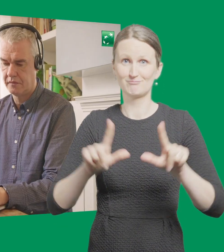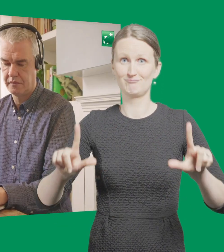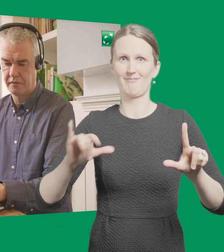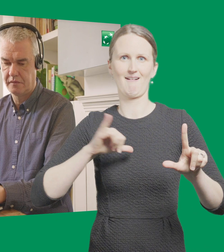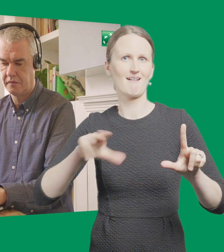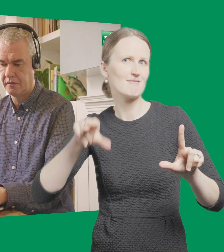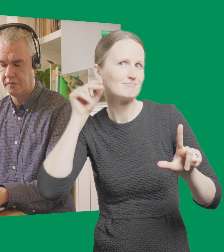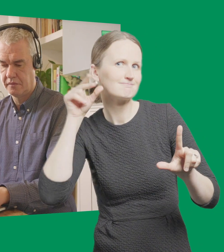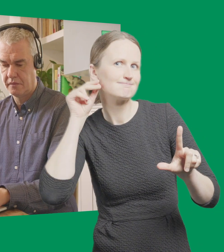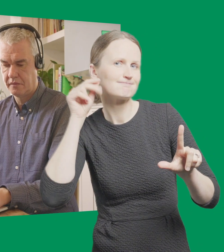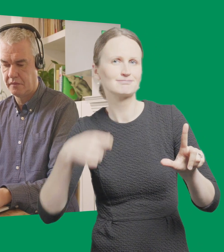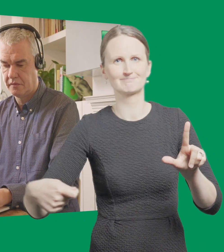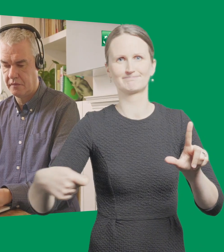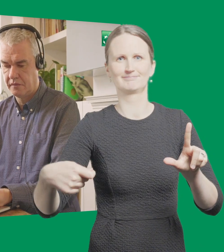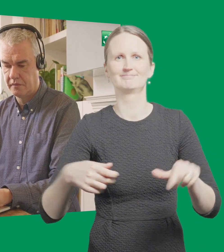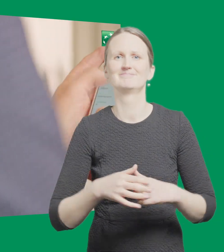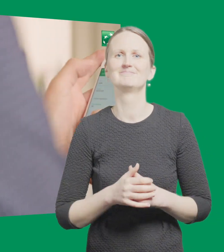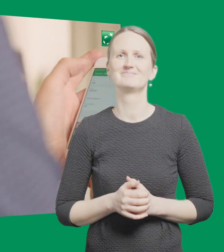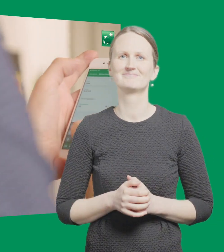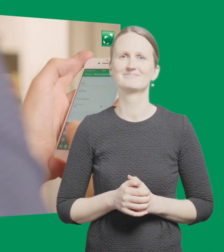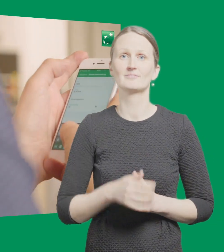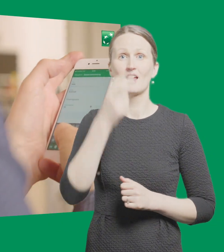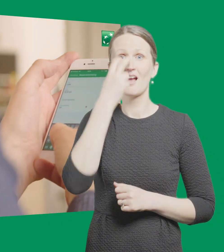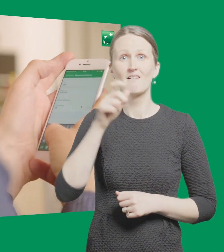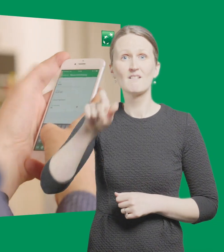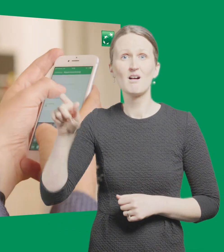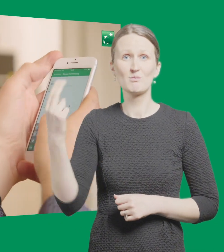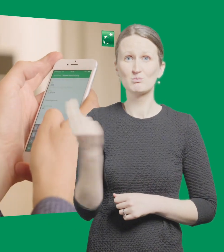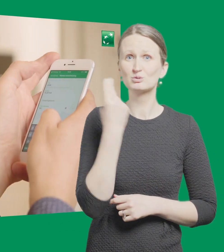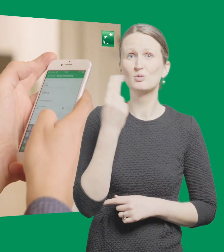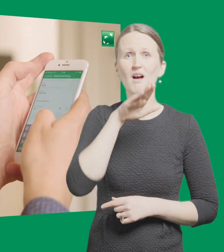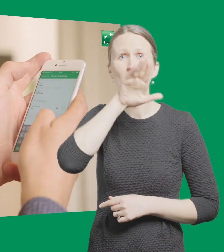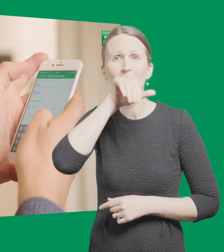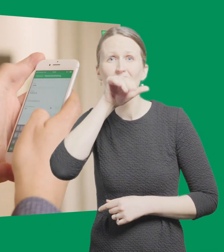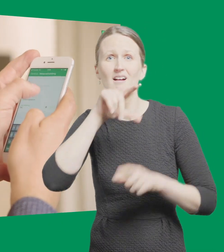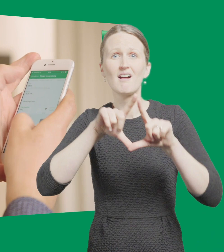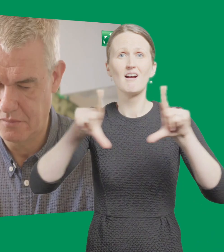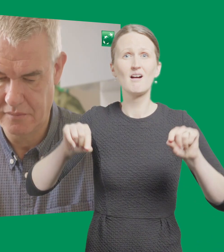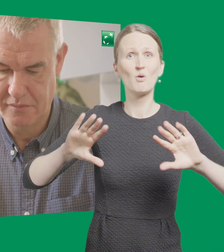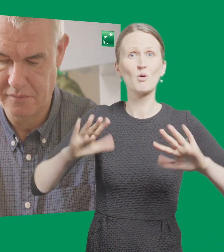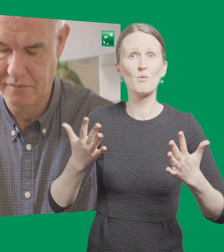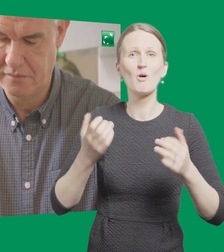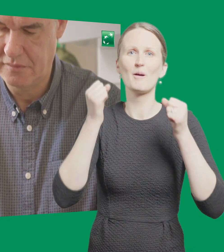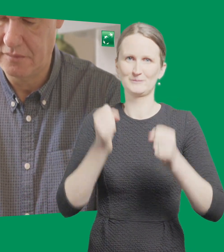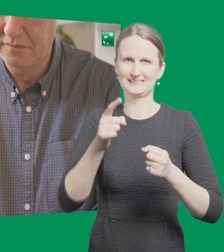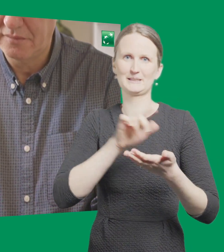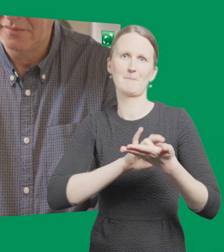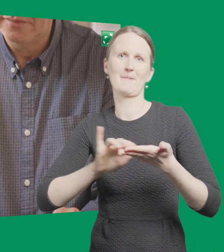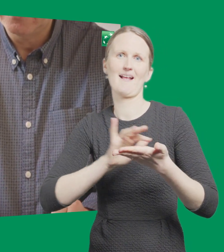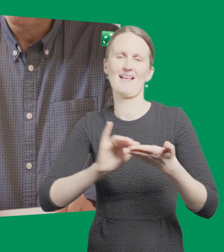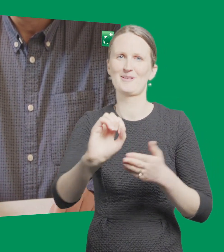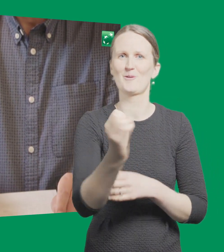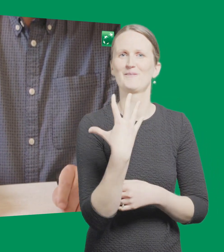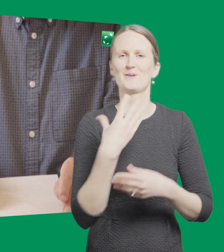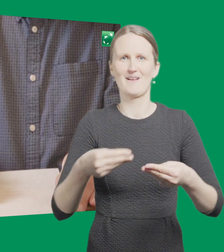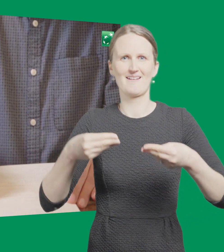programme de lecture d'écran, même les personnes malvoyantes peuvent facilement effectuer leurs opérations bancaires en ligne. Pour les clients malvoyants, nous